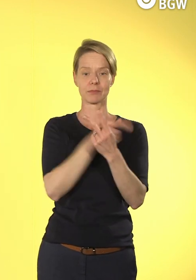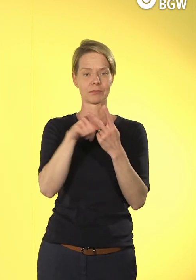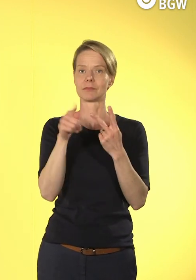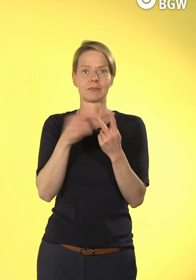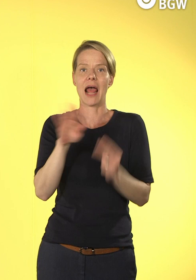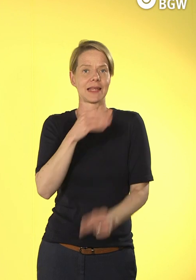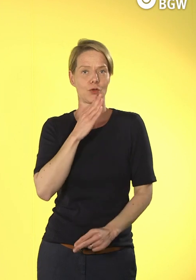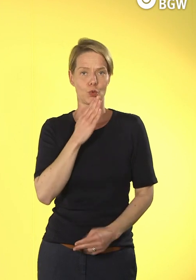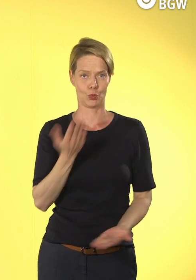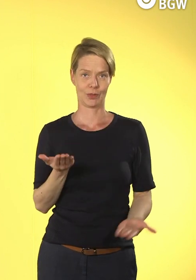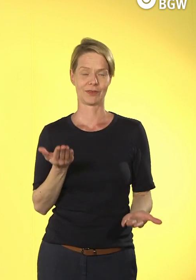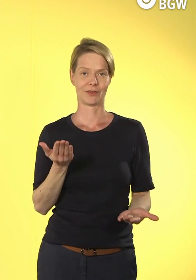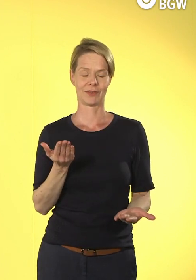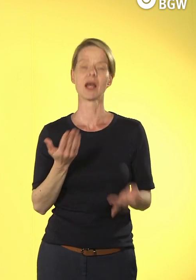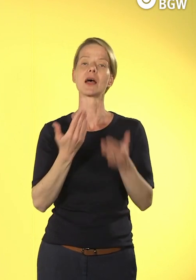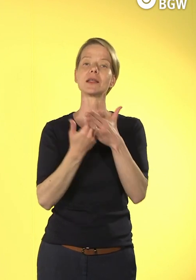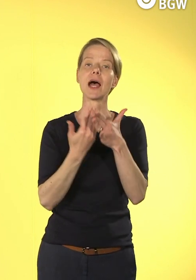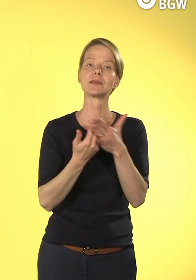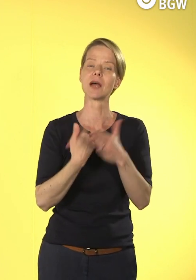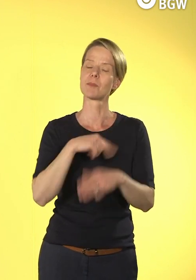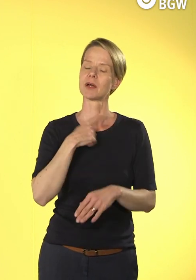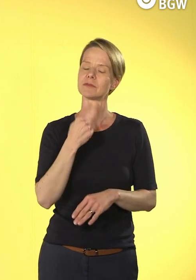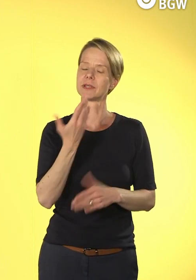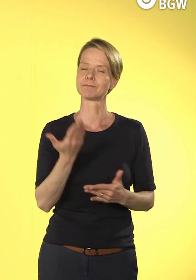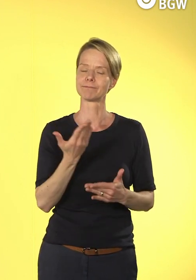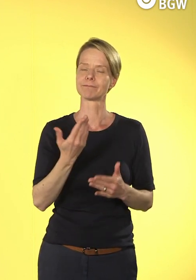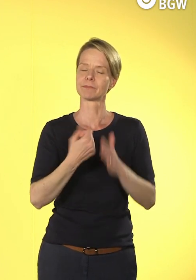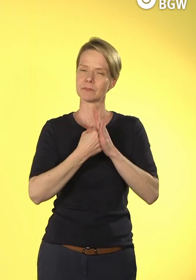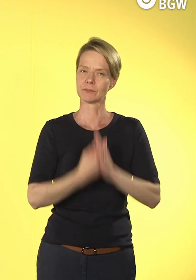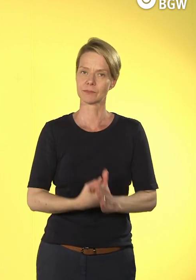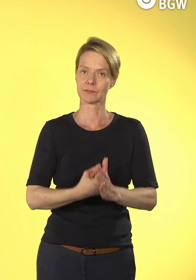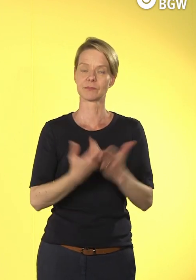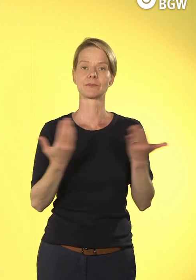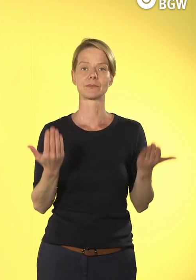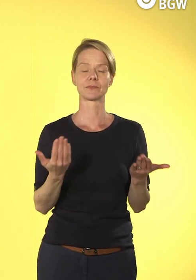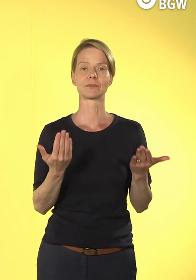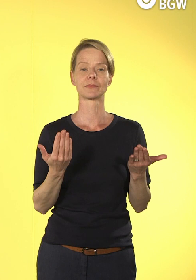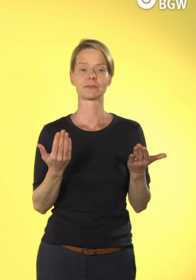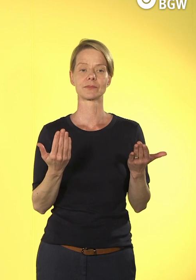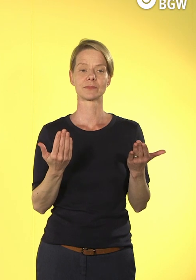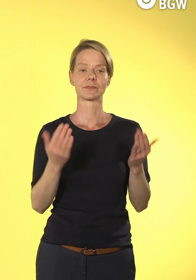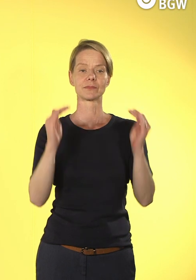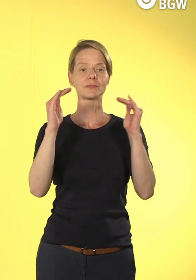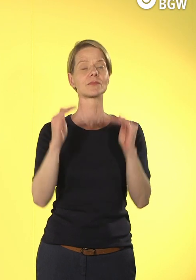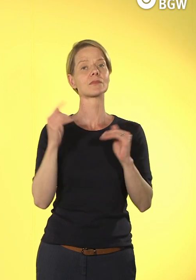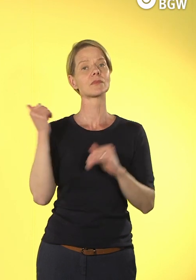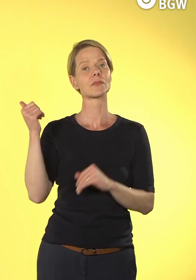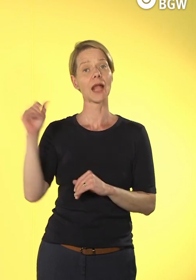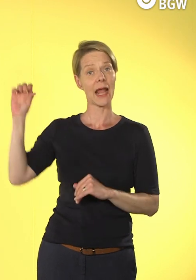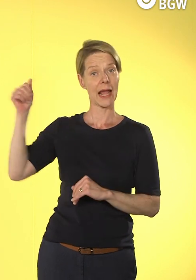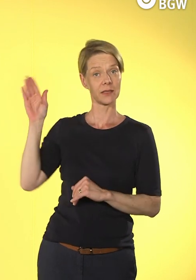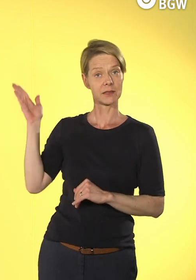wir, gibt es eigentlich nochmal zwei Ebenen, die zu betonen sind beim Thema Digital Readiness. Und zwar einmal, dass eine Organisation